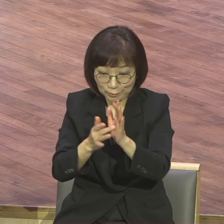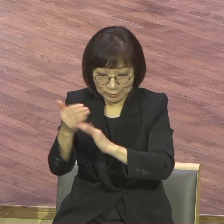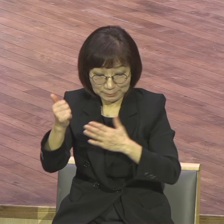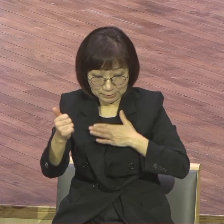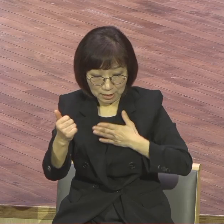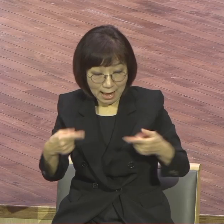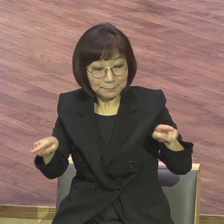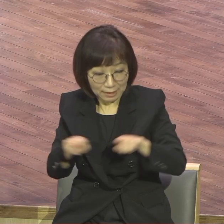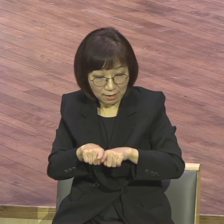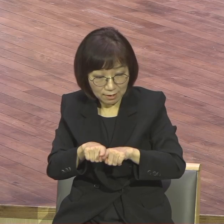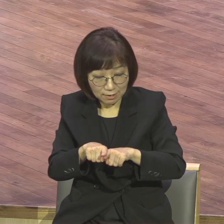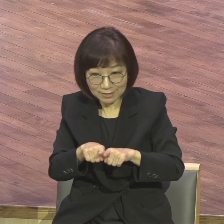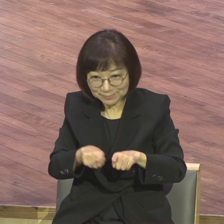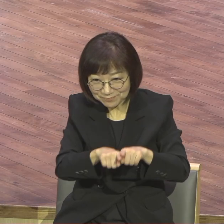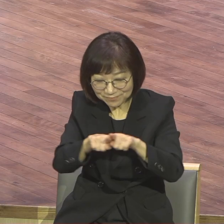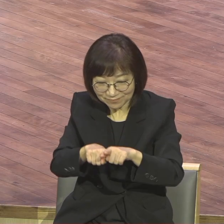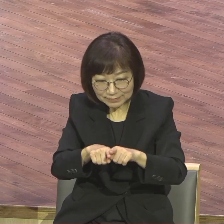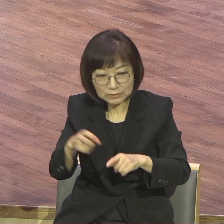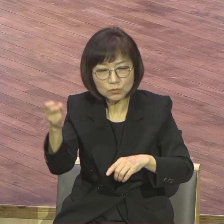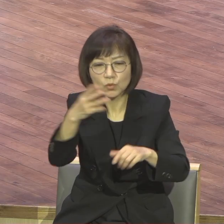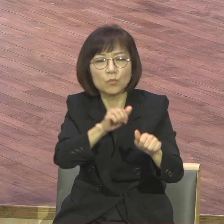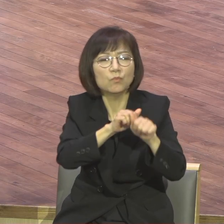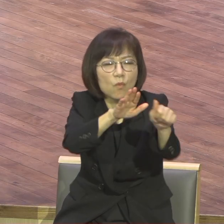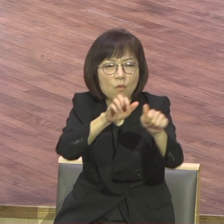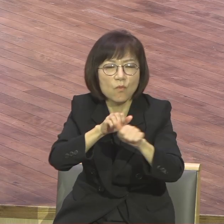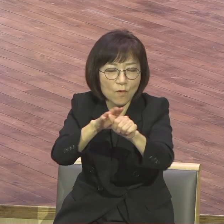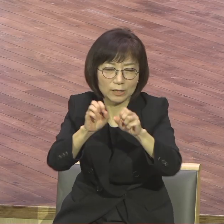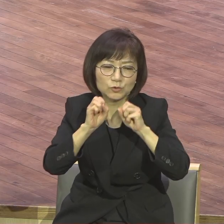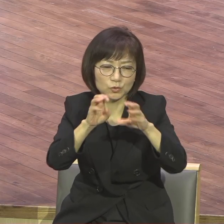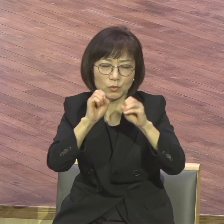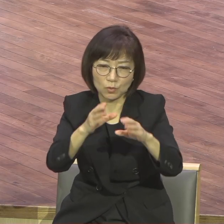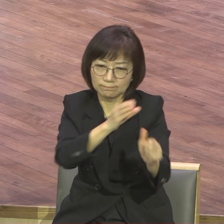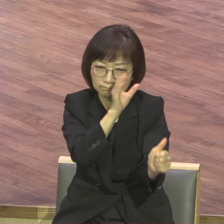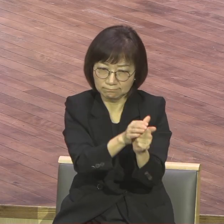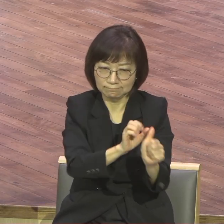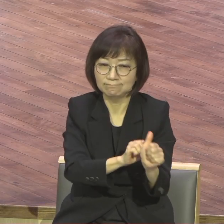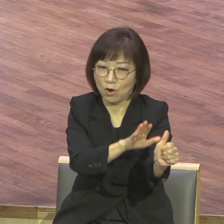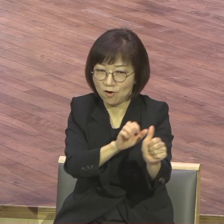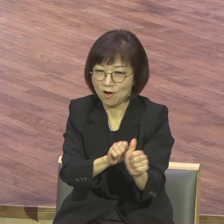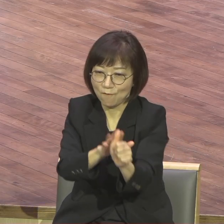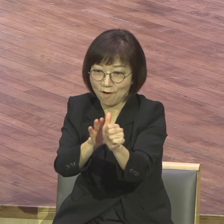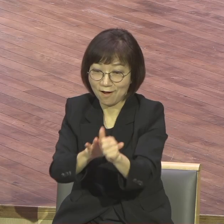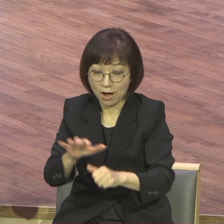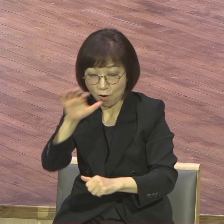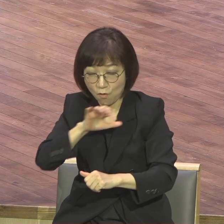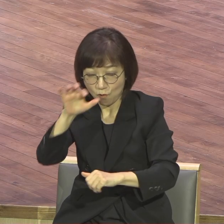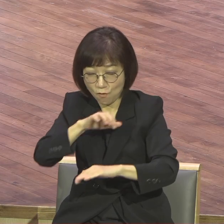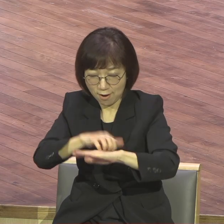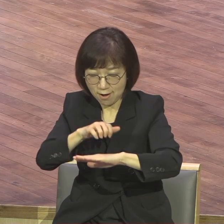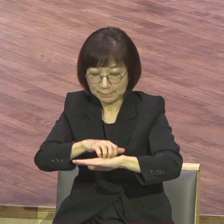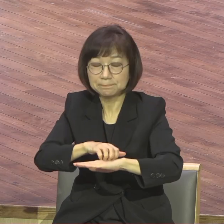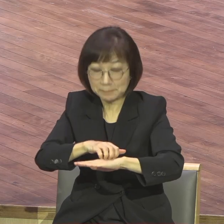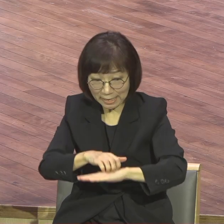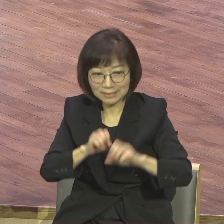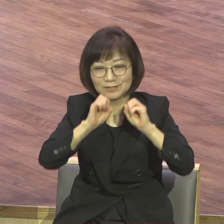또 보내서 전도도 하고 훈련시켜 전도도 하고 예수님께서 제자들과 함께 계시면서